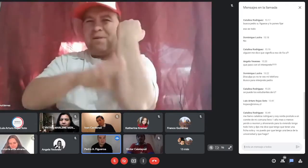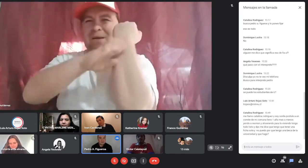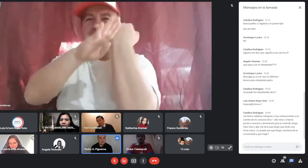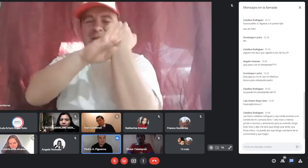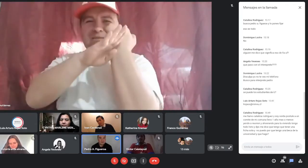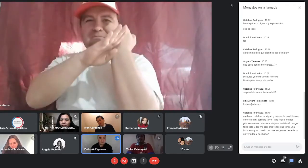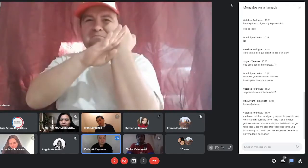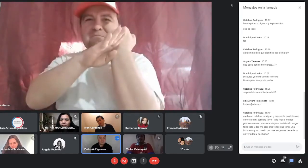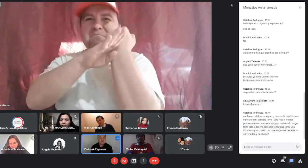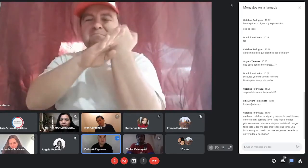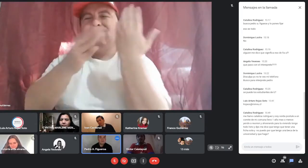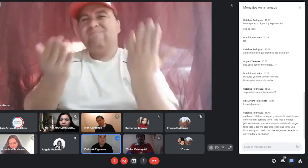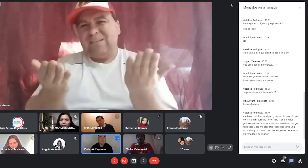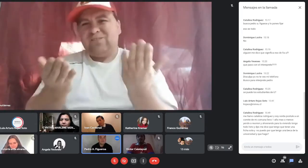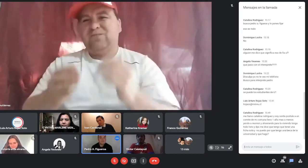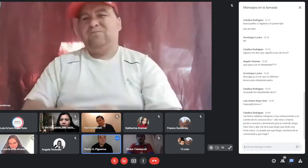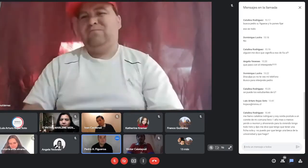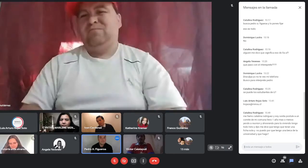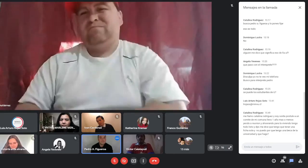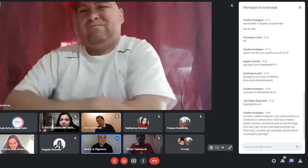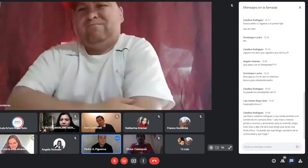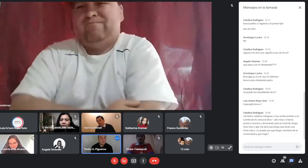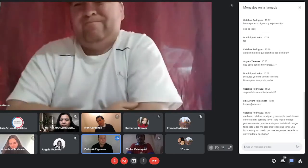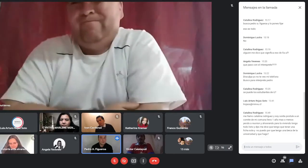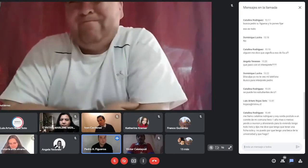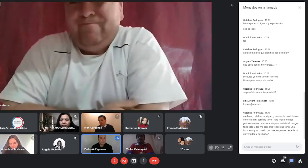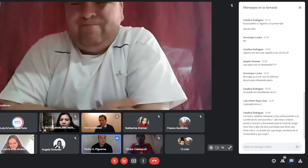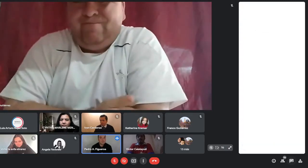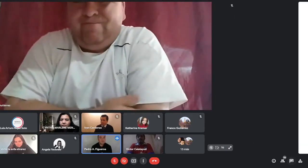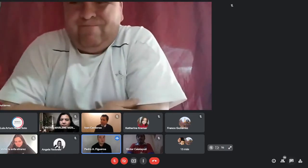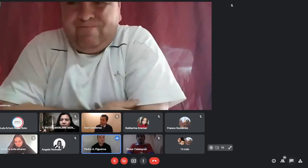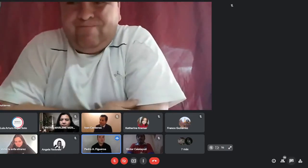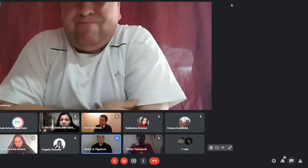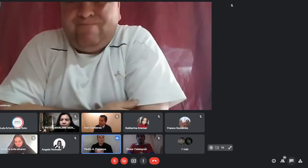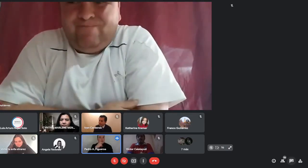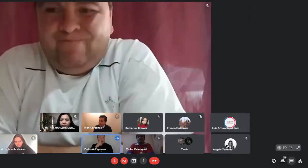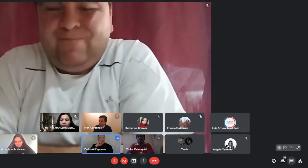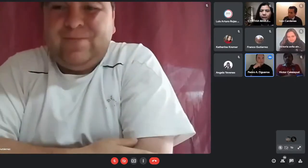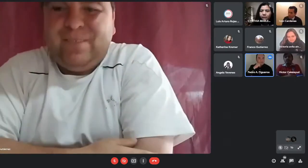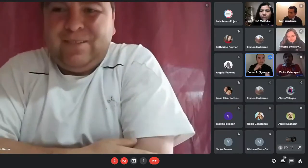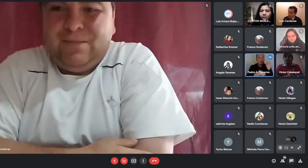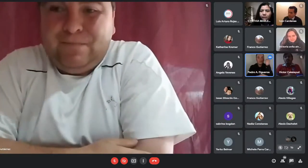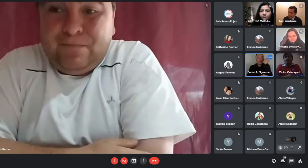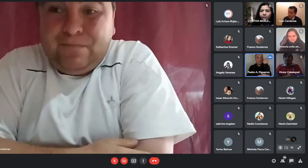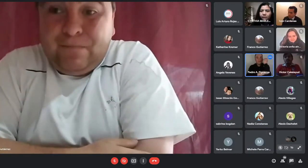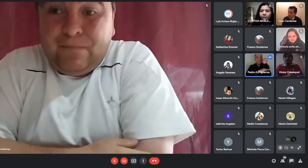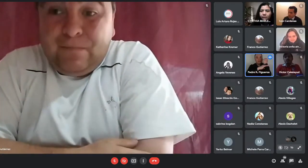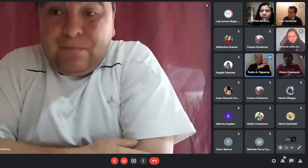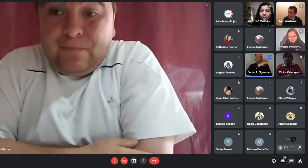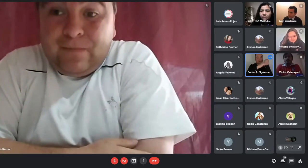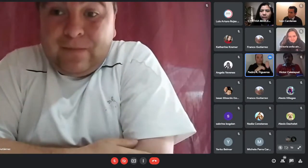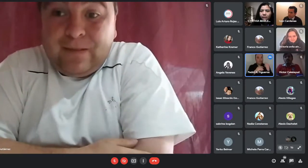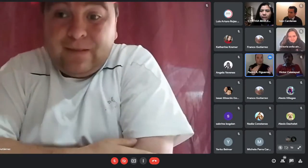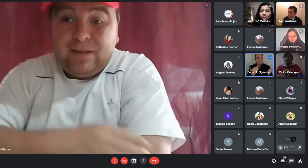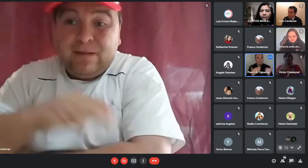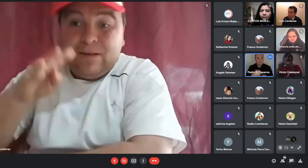no conocemos esa situación ahora esa seña que hace así ¿a qué te refieres? a